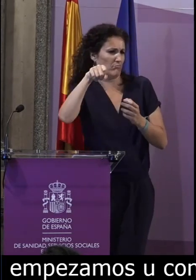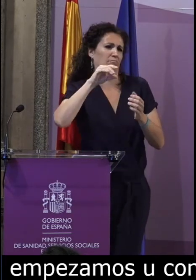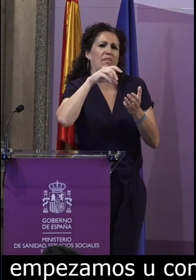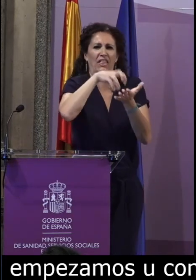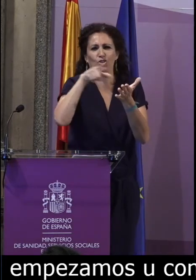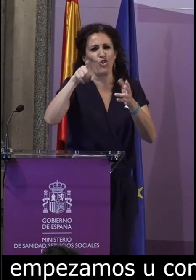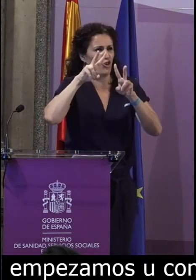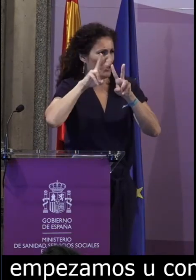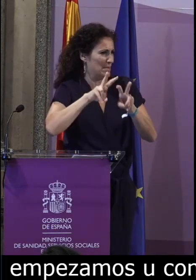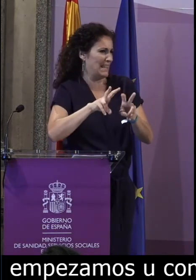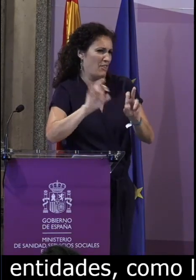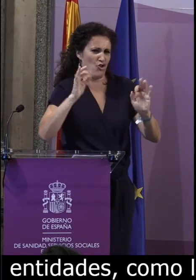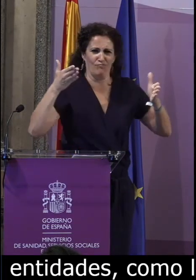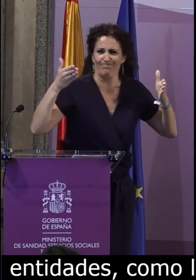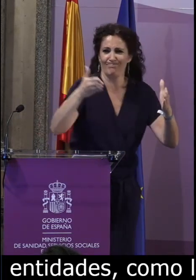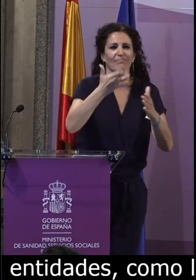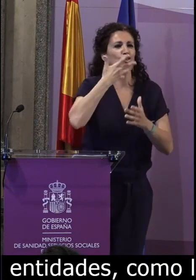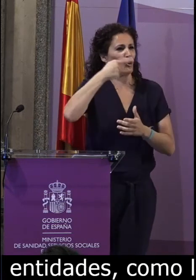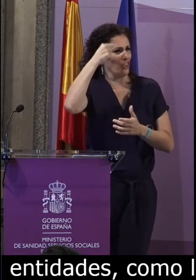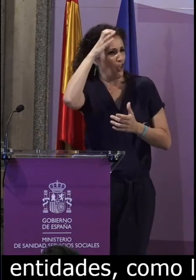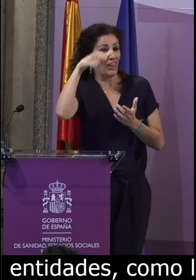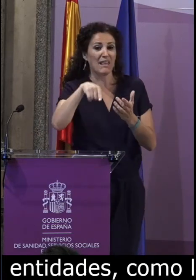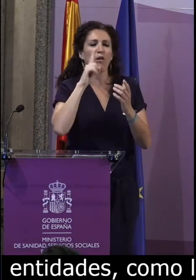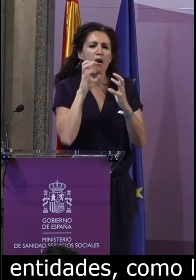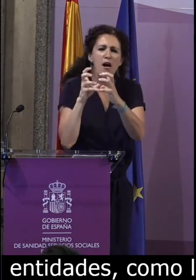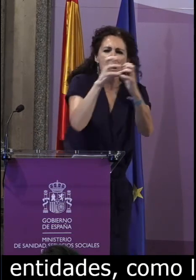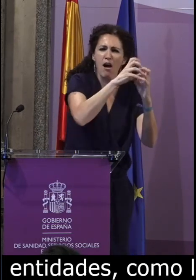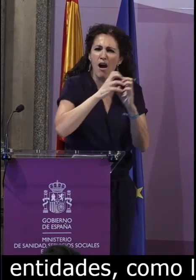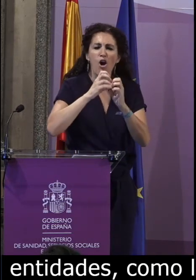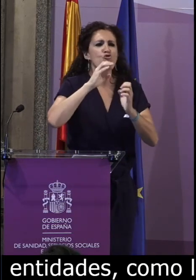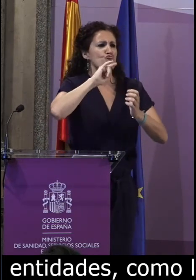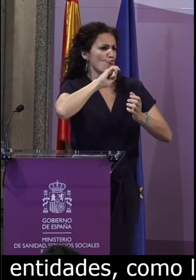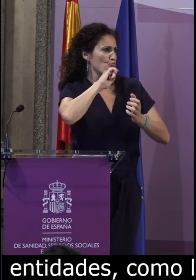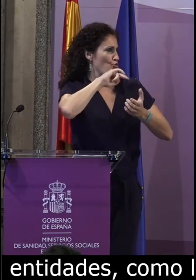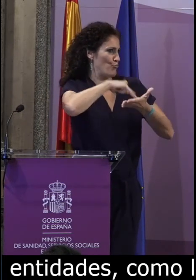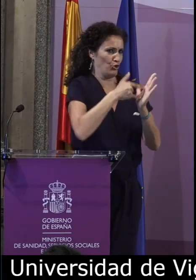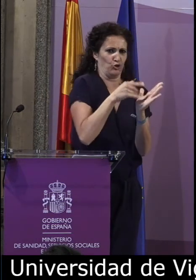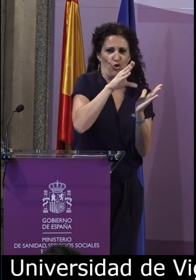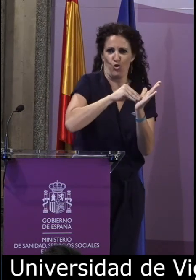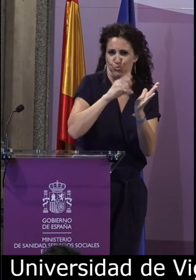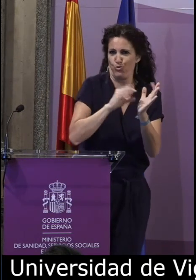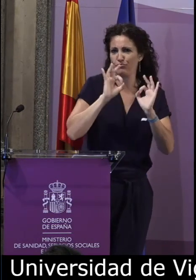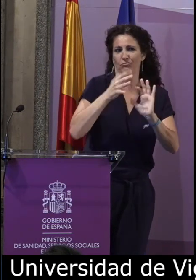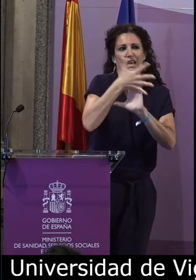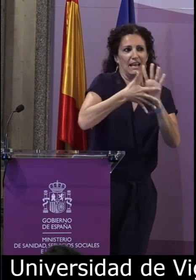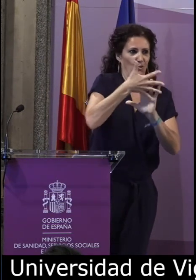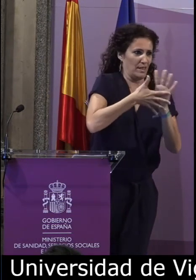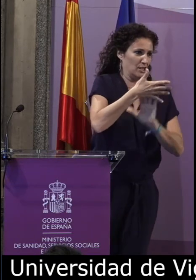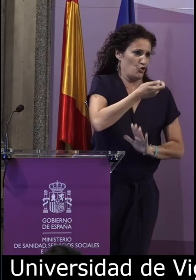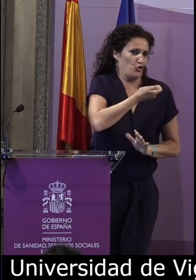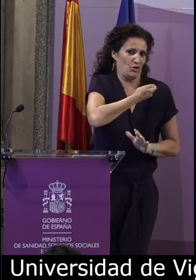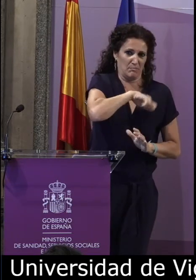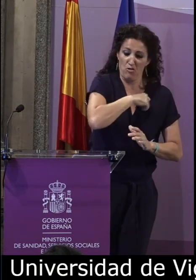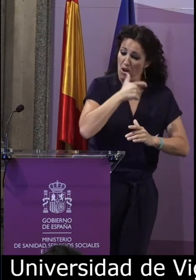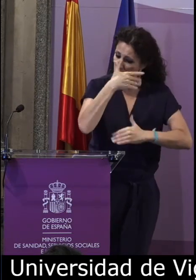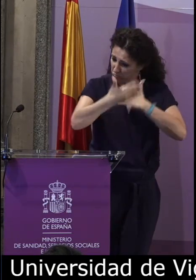BCBL, un centro de investigación y de conocimiento para establecer las bases